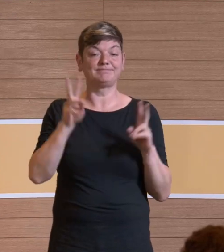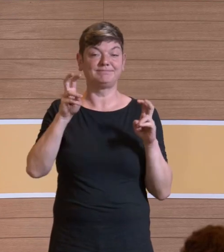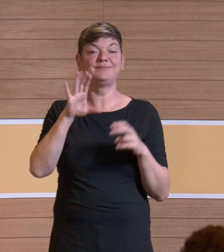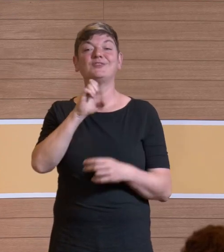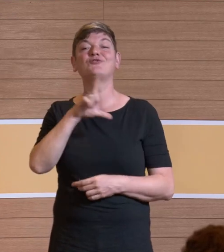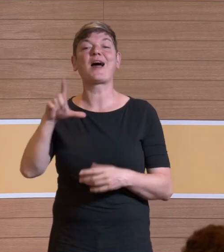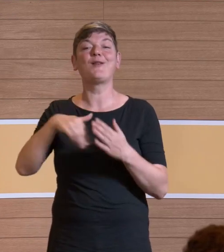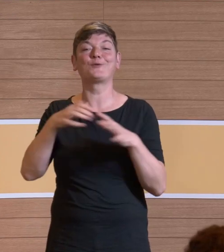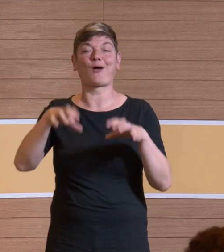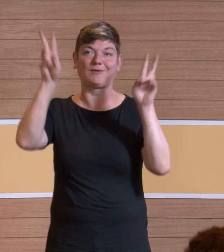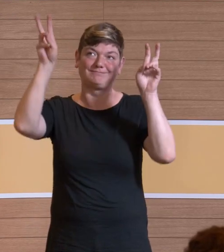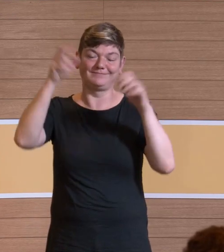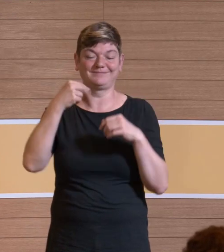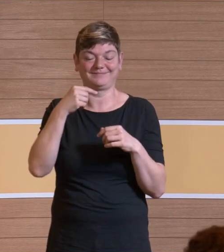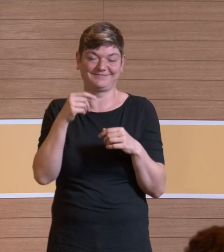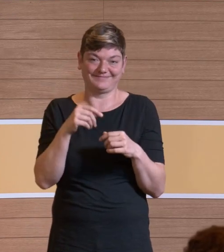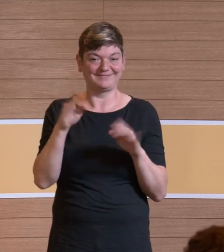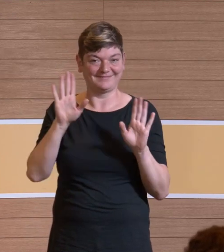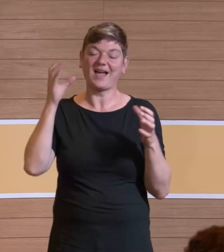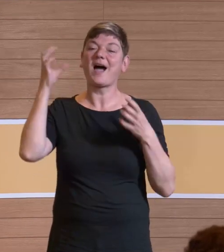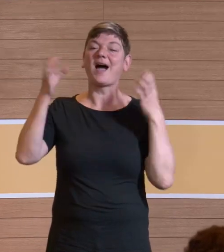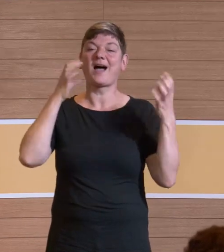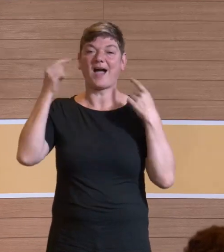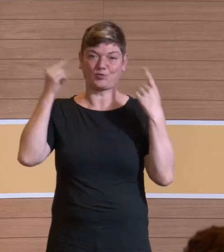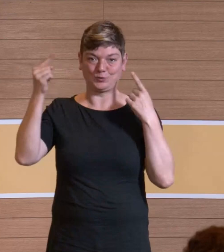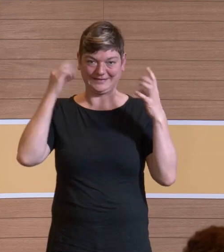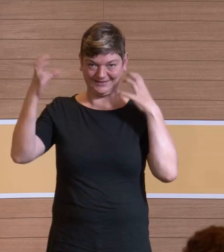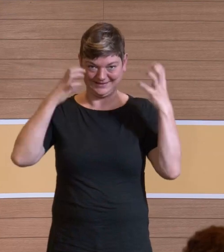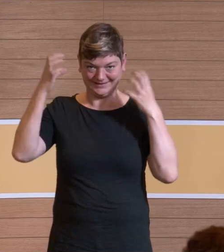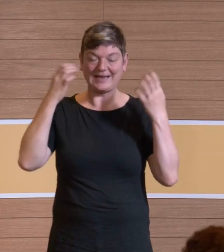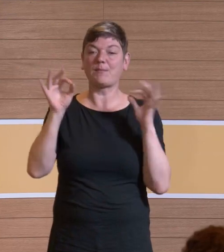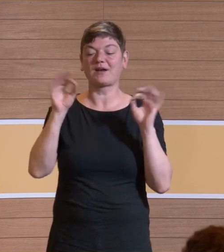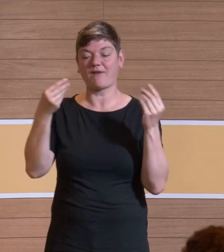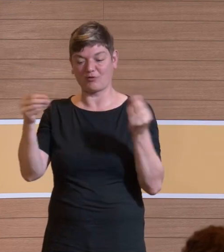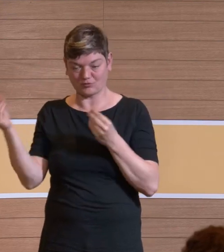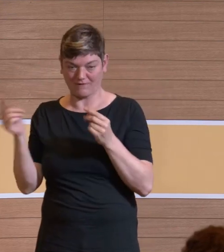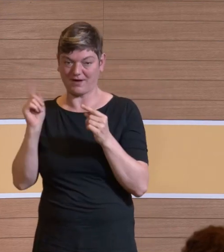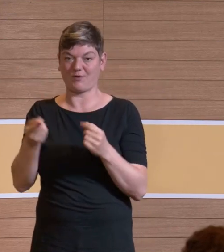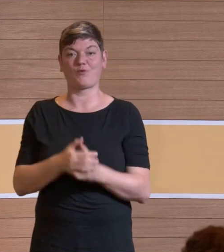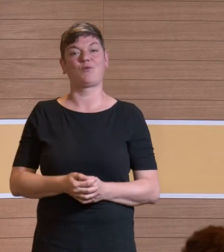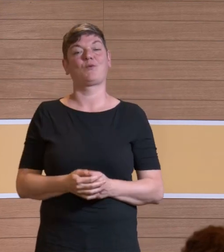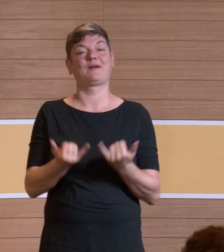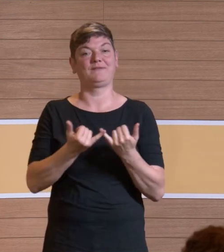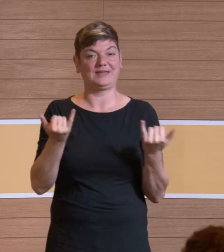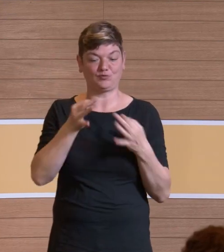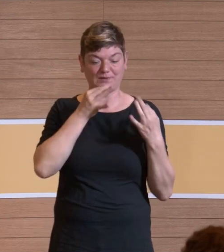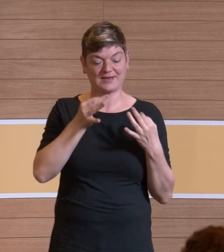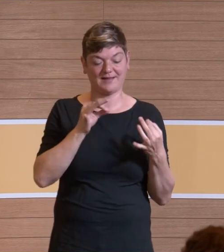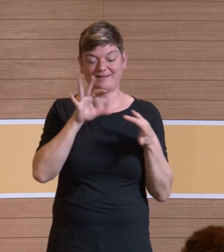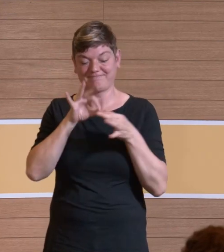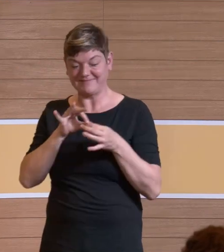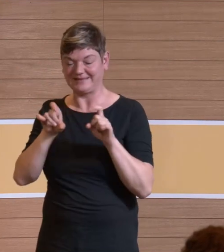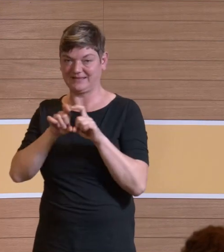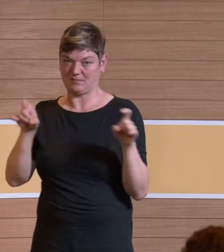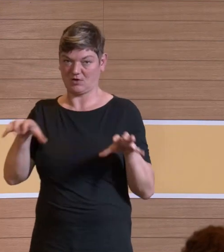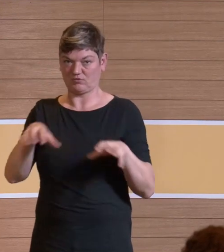hätte ich jetzt fast gesagt. ja, also es ist was mit Akustik zu tun hat und eben auch mit Gefahrstoffen, beziehungsweise ist spezialisiert auch auf Stäube. Deswegen hat es